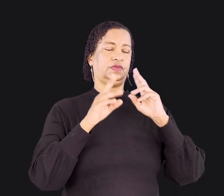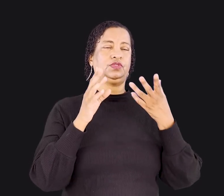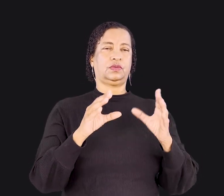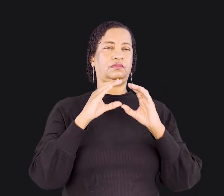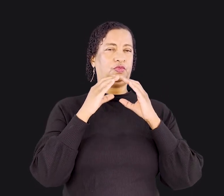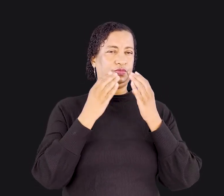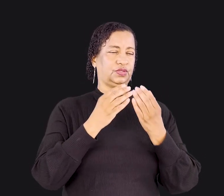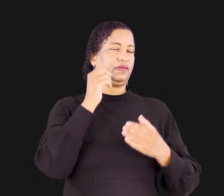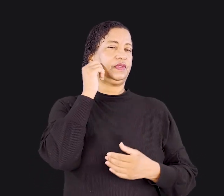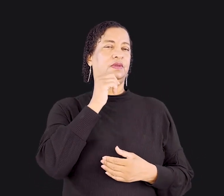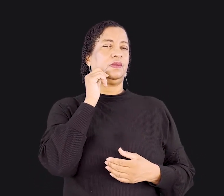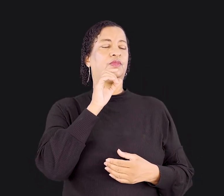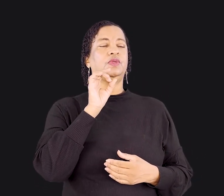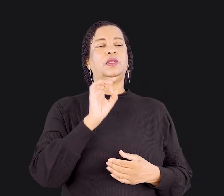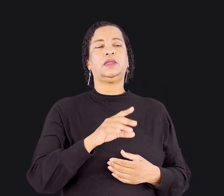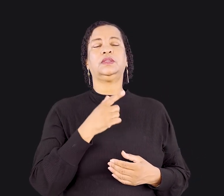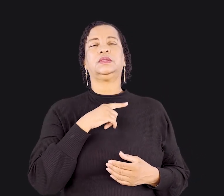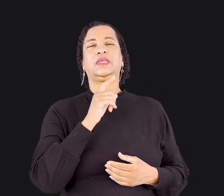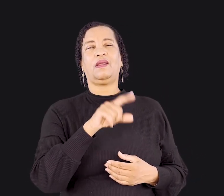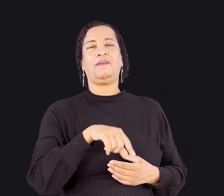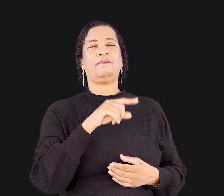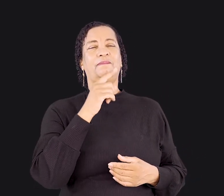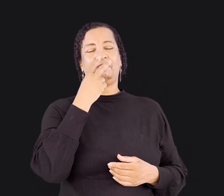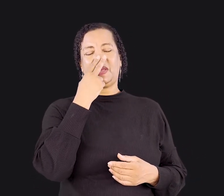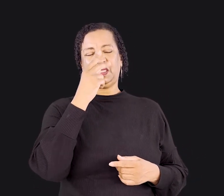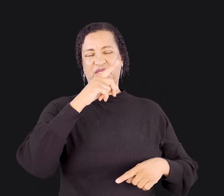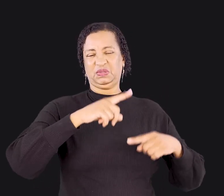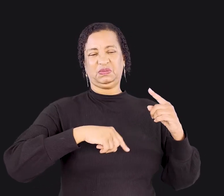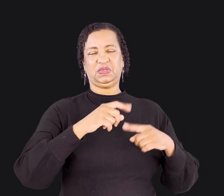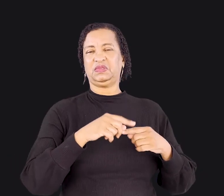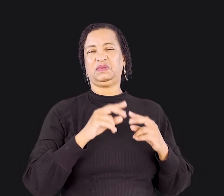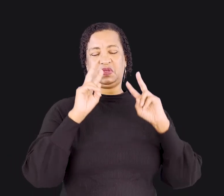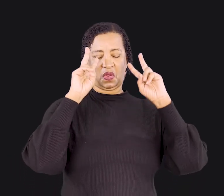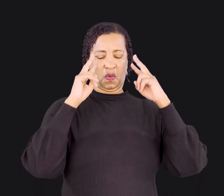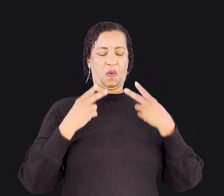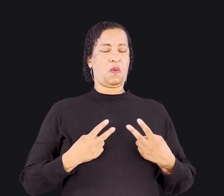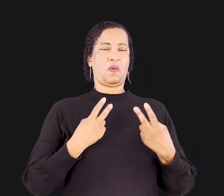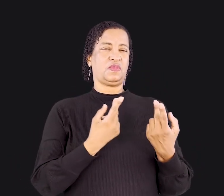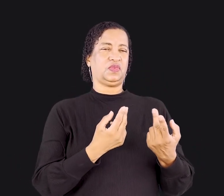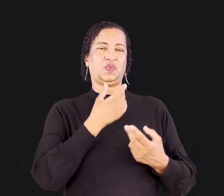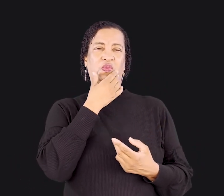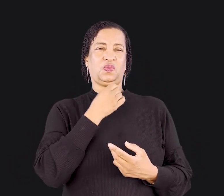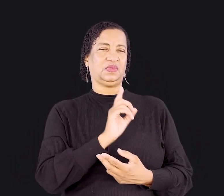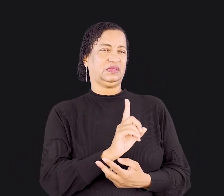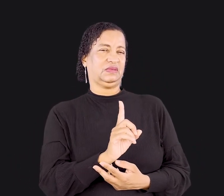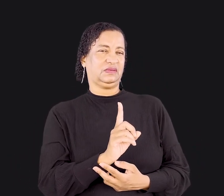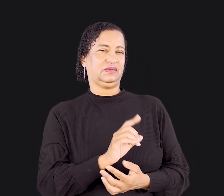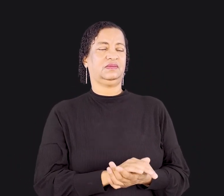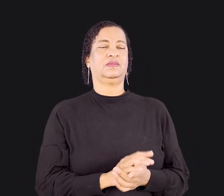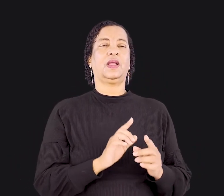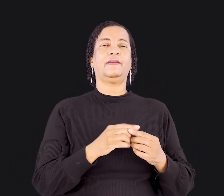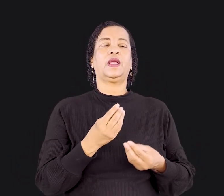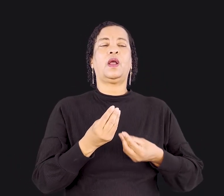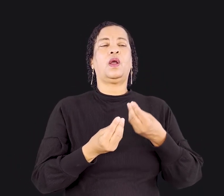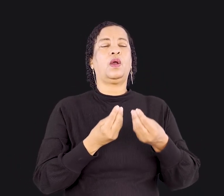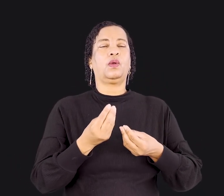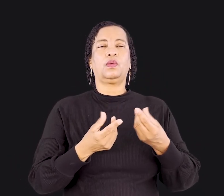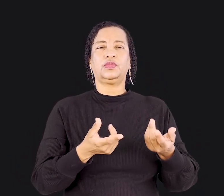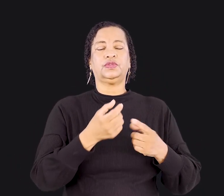em que as mulheres são tratadas como objetos e não como seres humanos iguais ao homem. Nas comunidades em que a sociedade